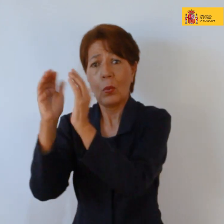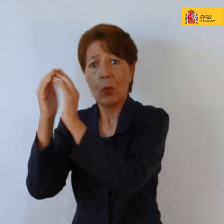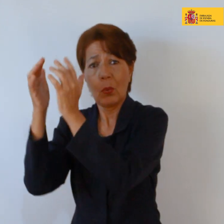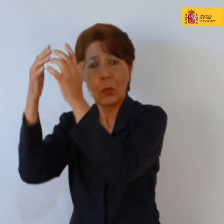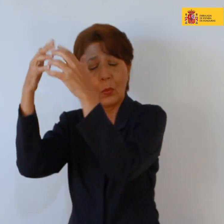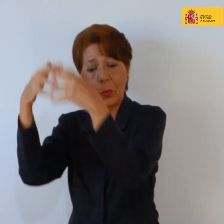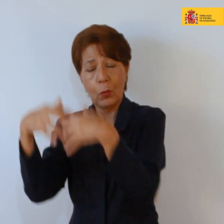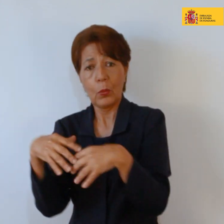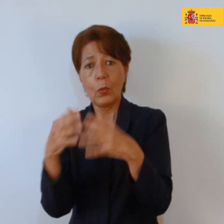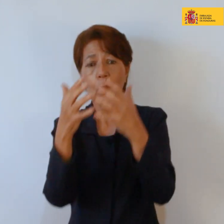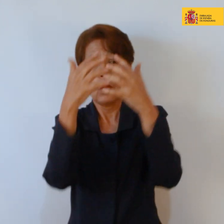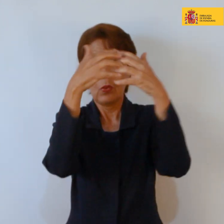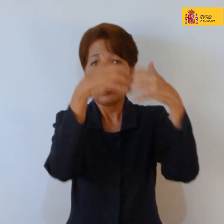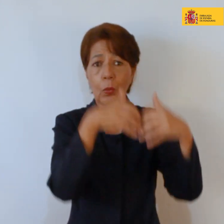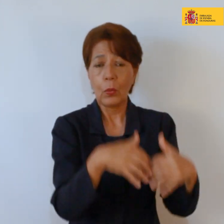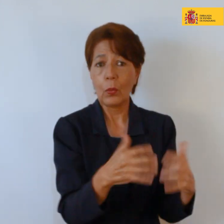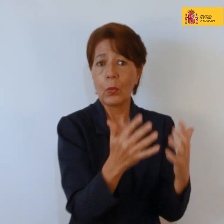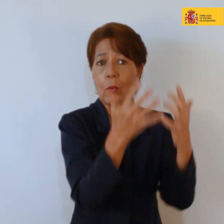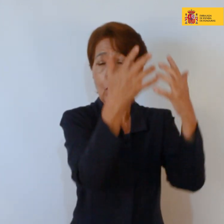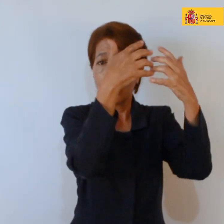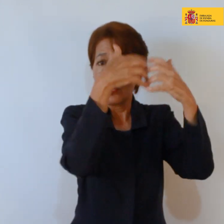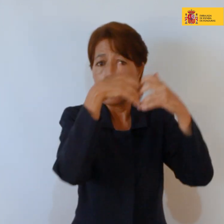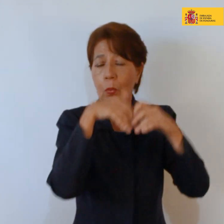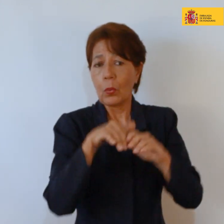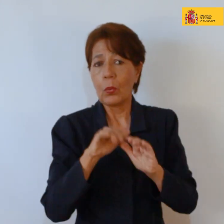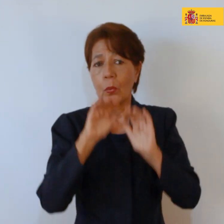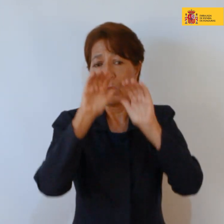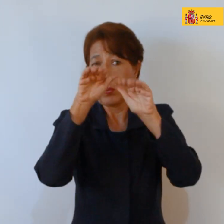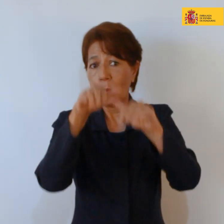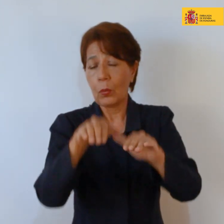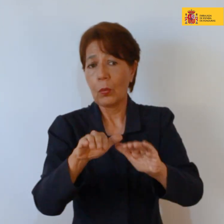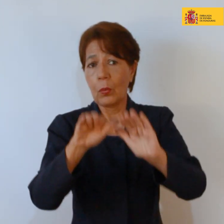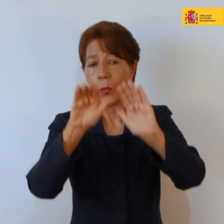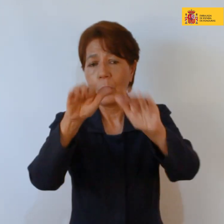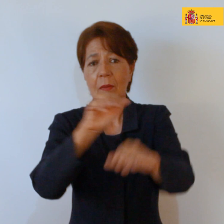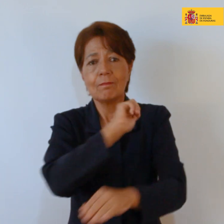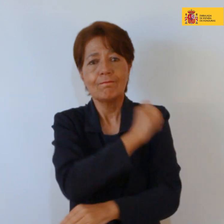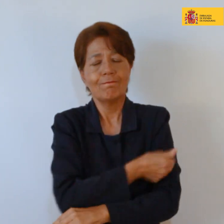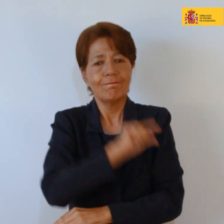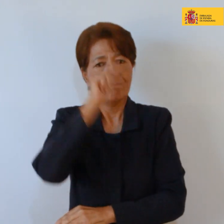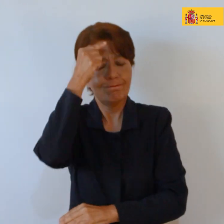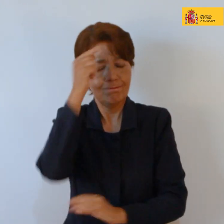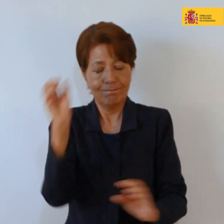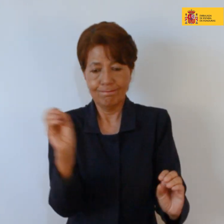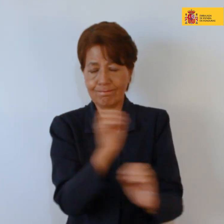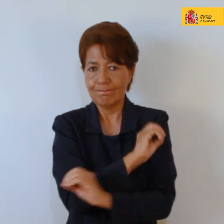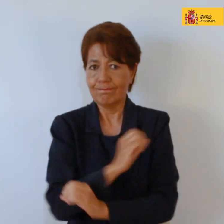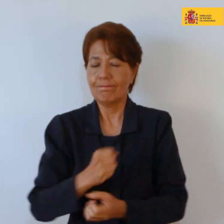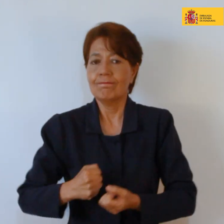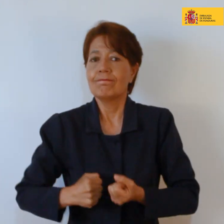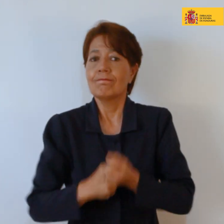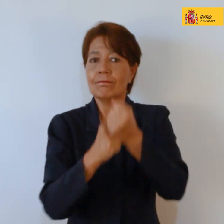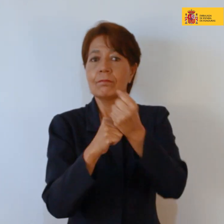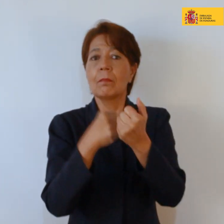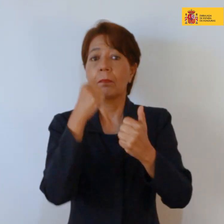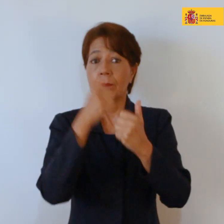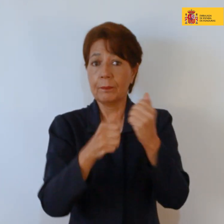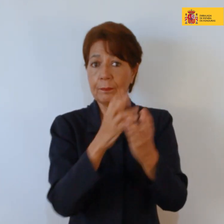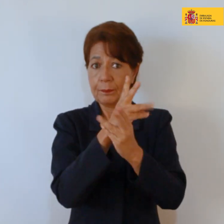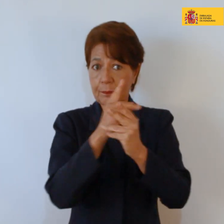El nivel del agua sube frente a un estado inerte que no hace nada por apoyar a la población. Como consecuencia de